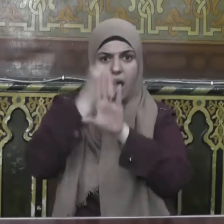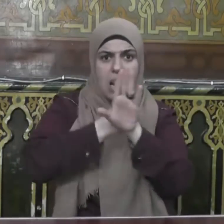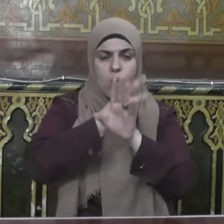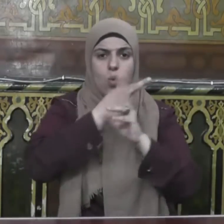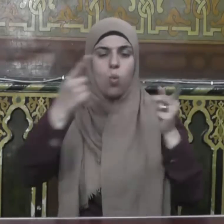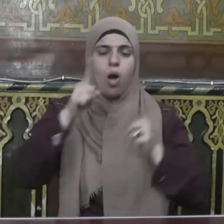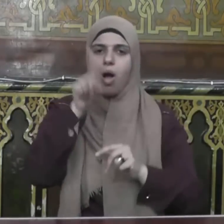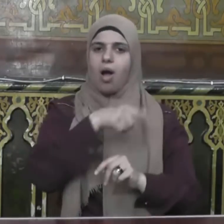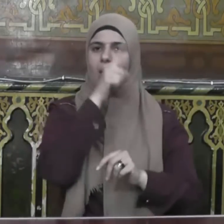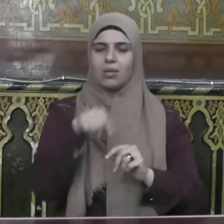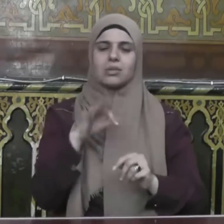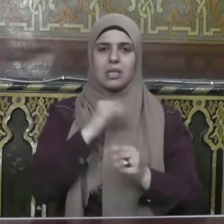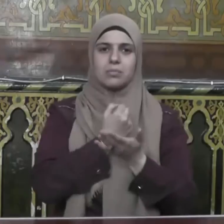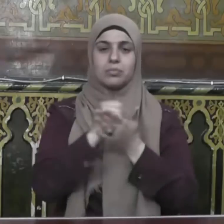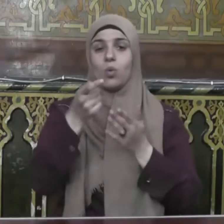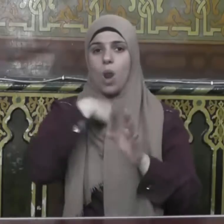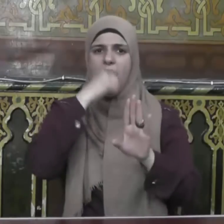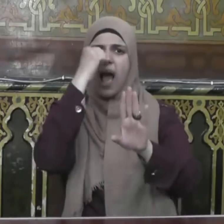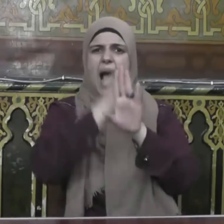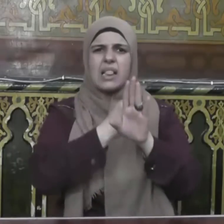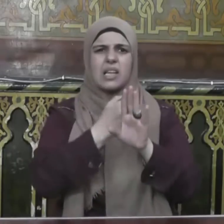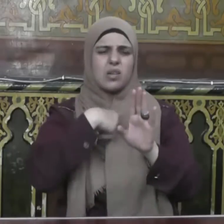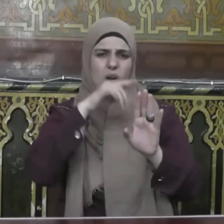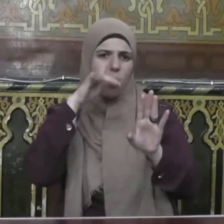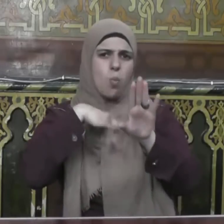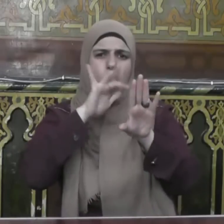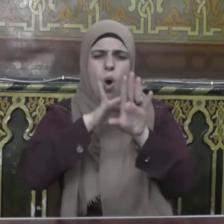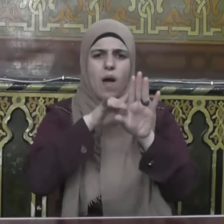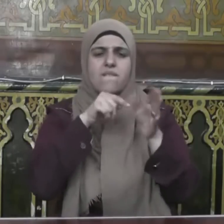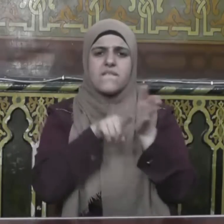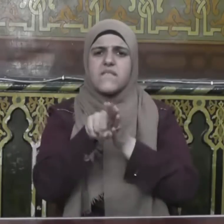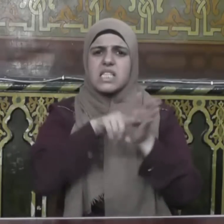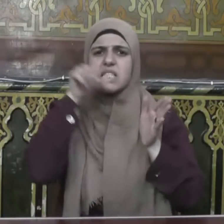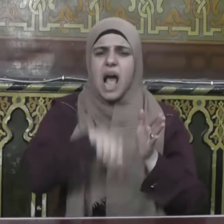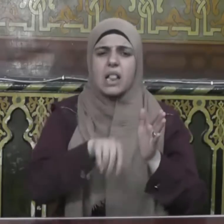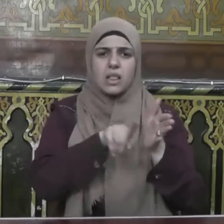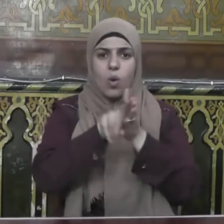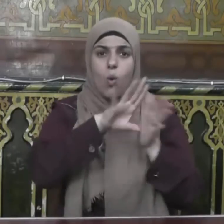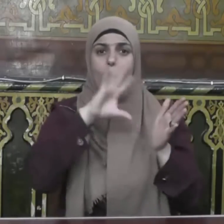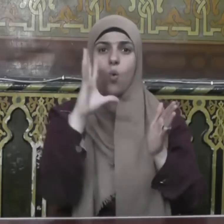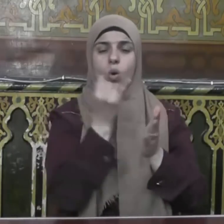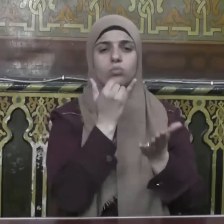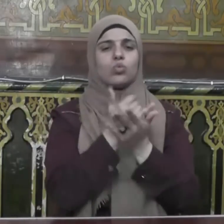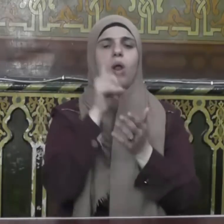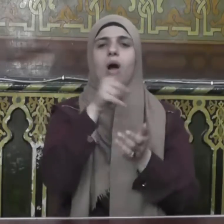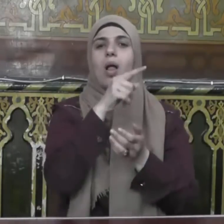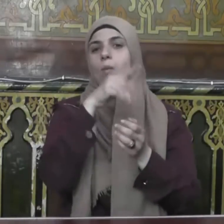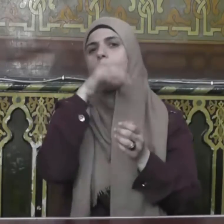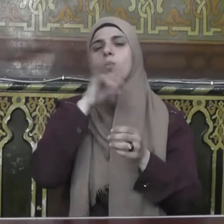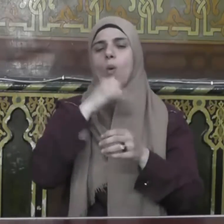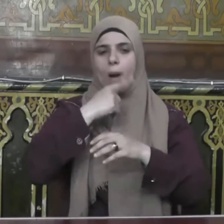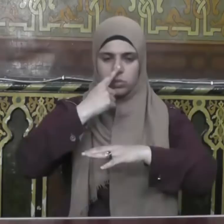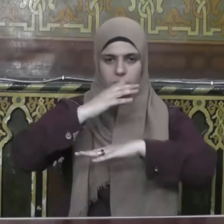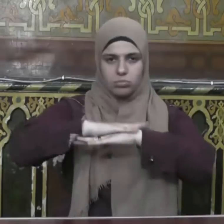والغدر والخيانة ومن الفساد والإفساد وهو الذي يهذب أخلاق صاحبه